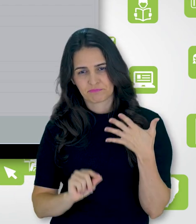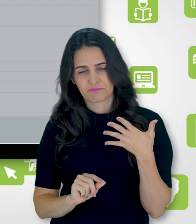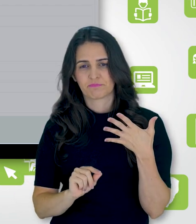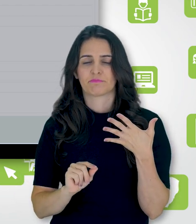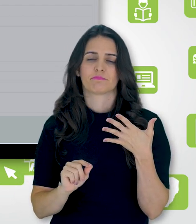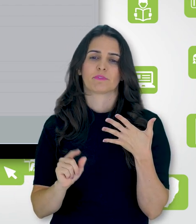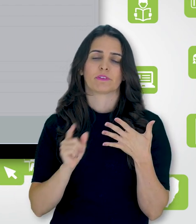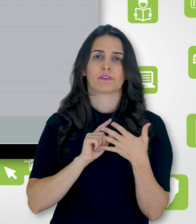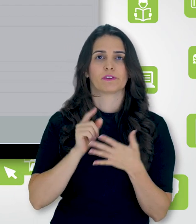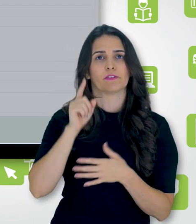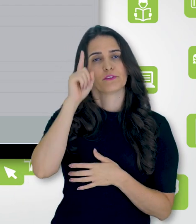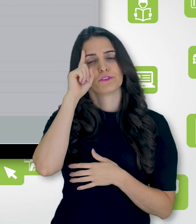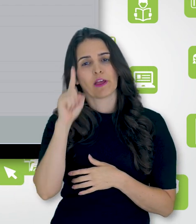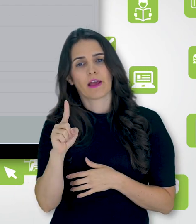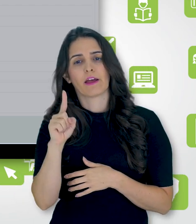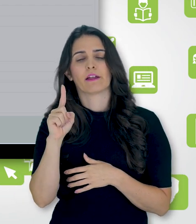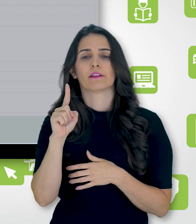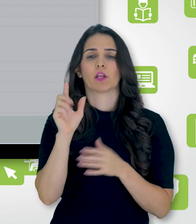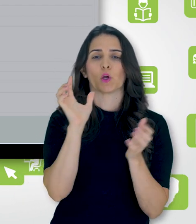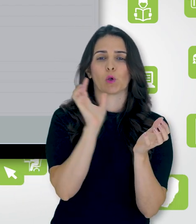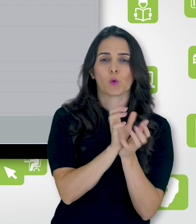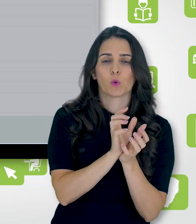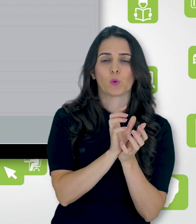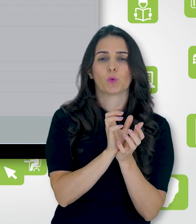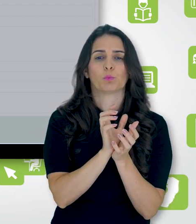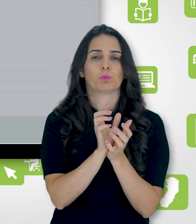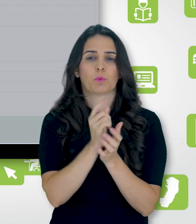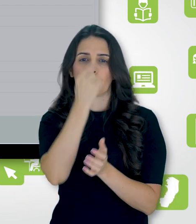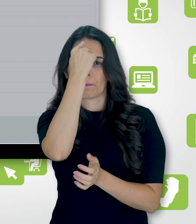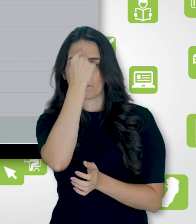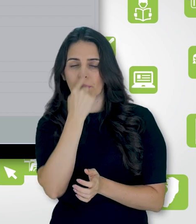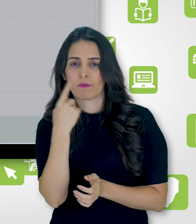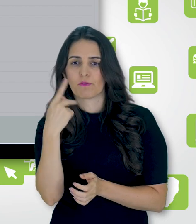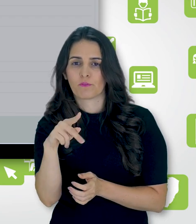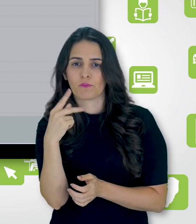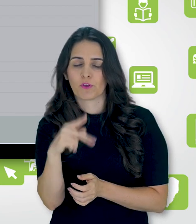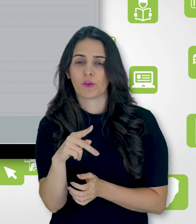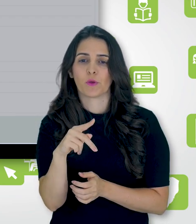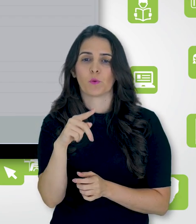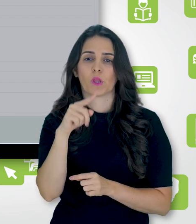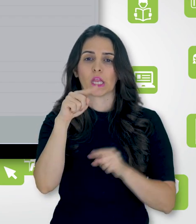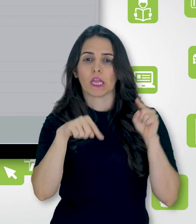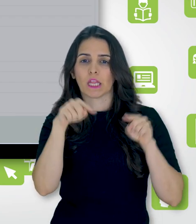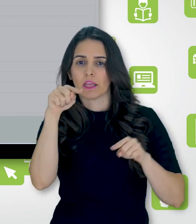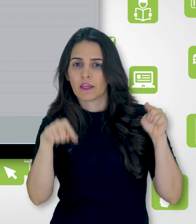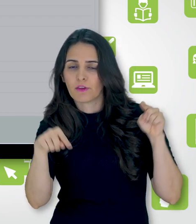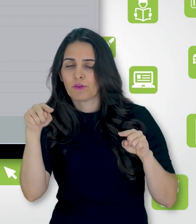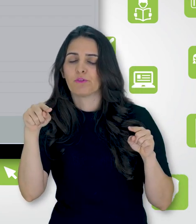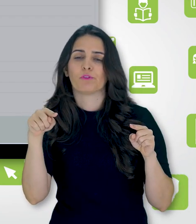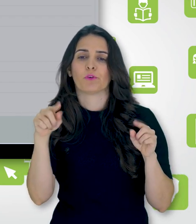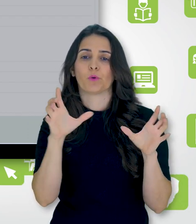nota, grupo, perfil do usuário, nível e grupo de restrição.